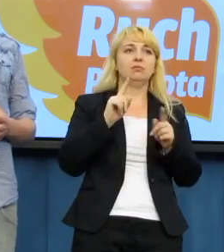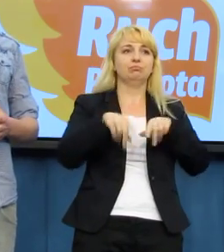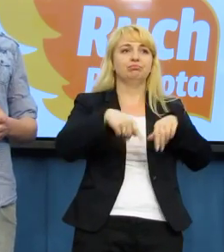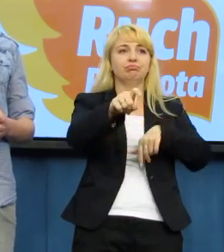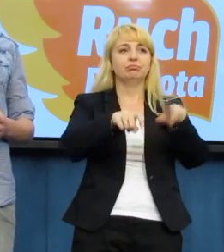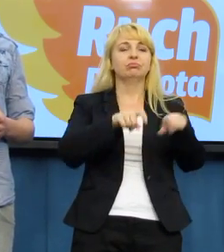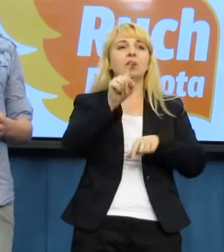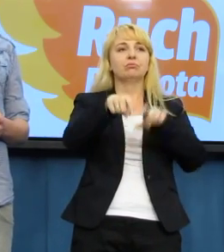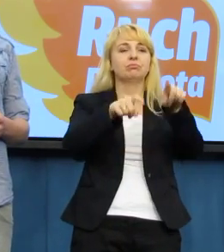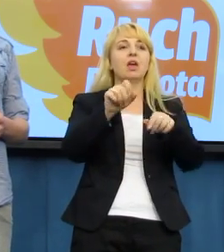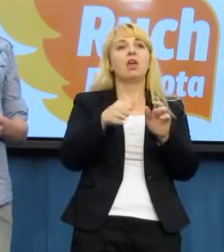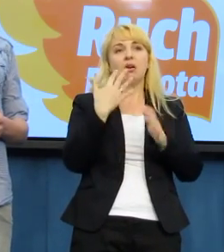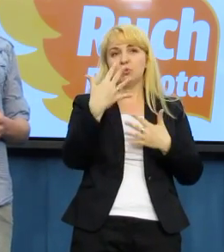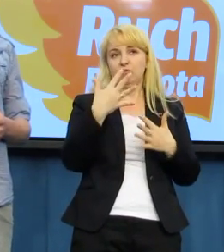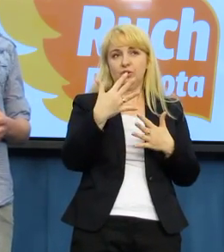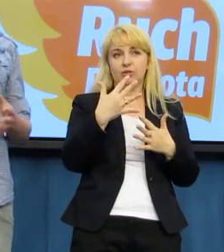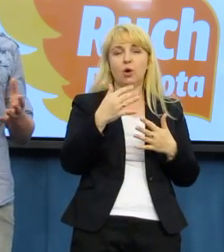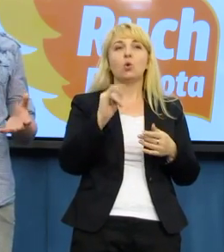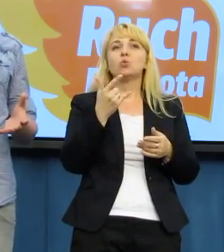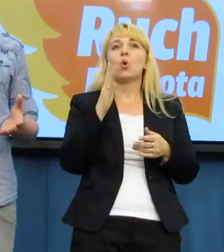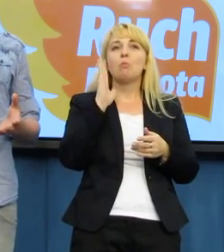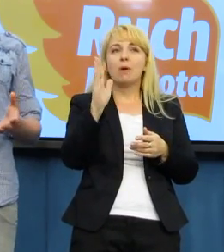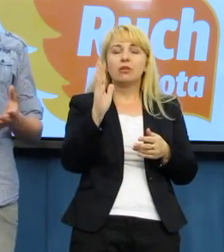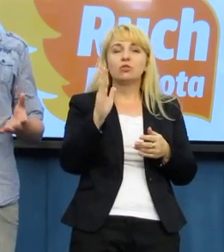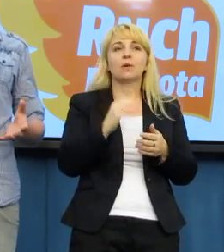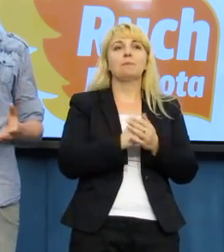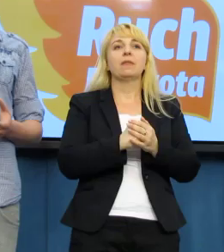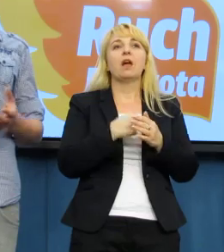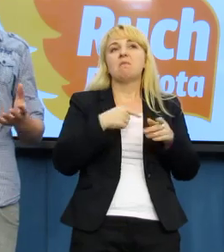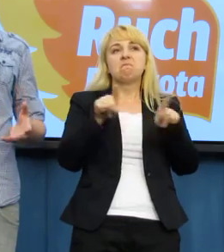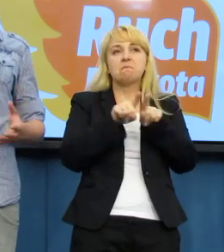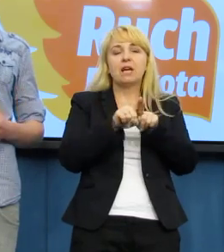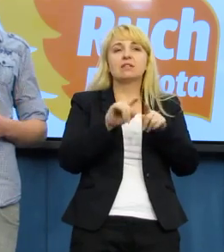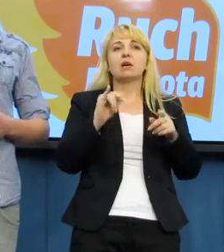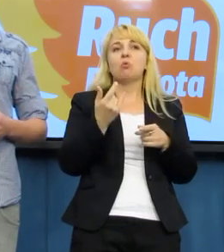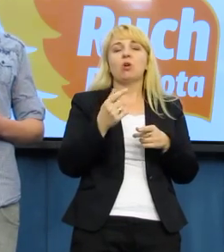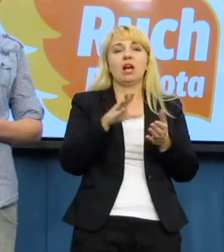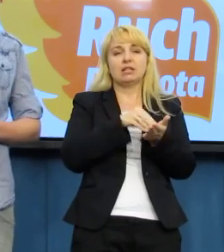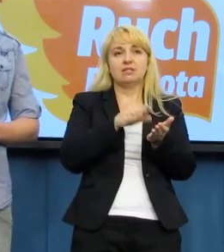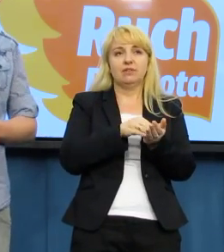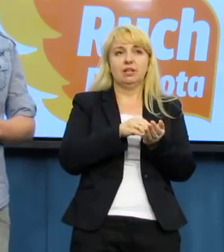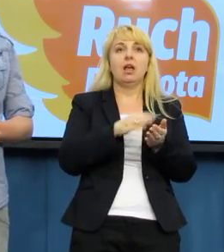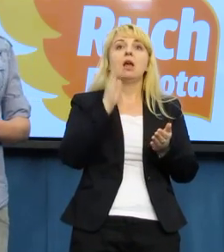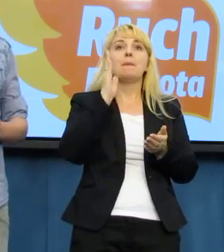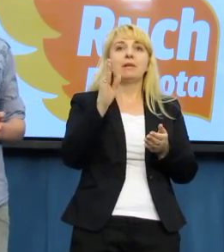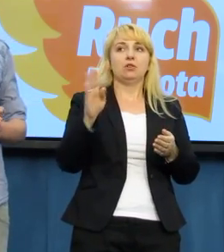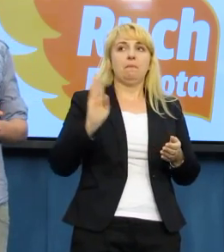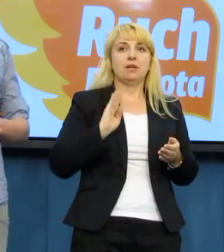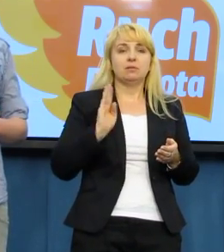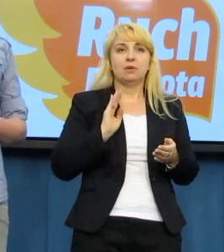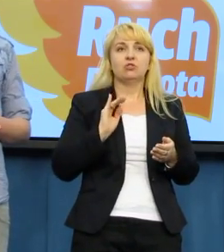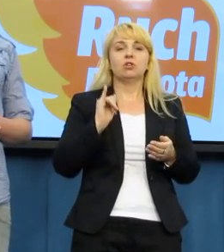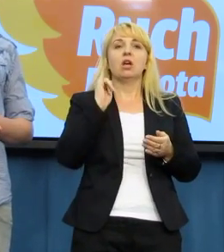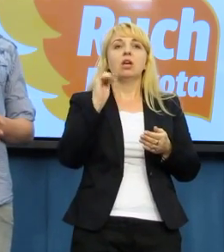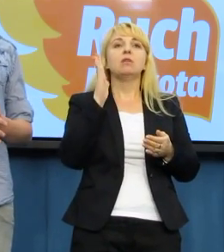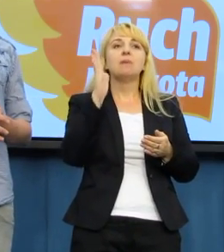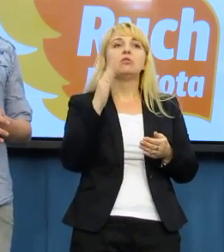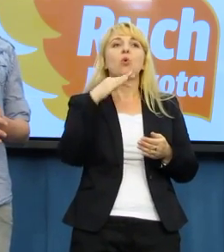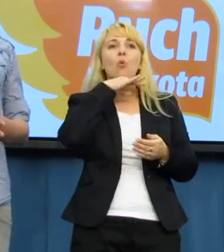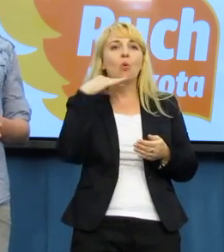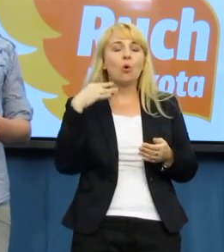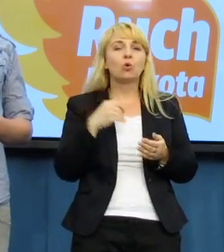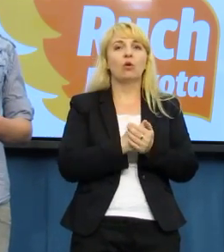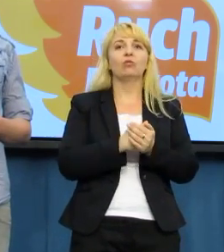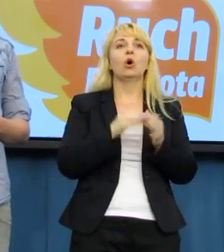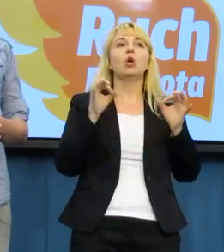Właściwie jeżeli chodzi o to, co będzie się działo na Paradzie, to to co zwykle będzie, odno barwnie, bezpiecznie, mamy taką nadzieję przynajmniej. Dzisiaj jeszcze